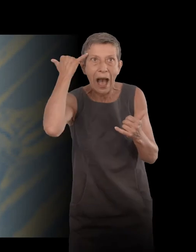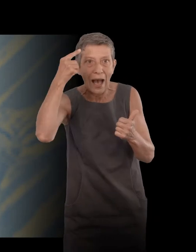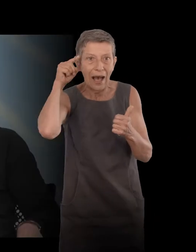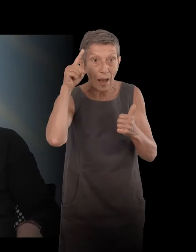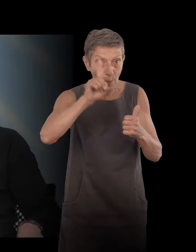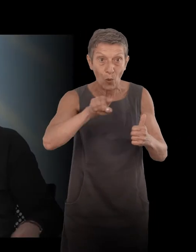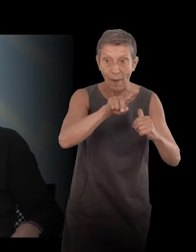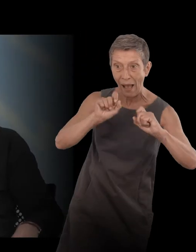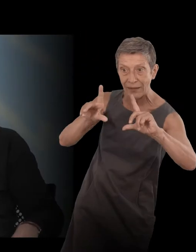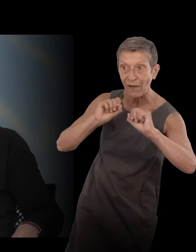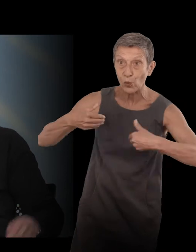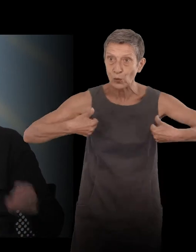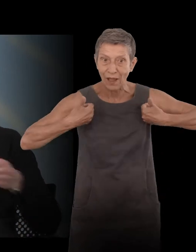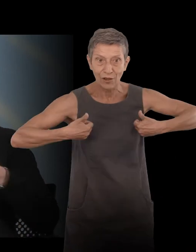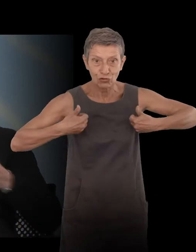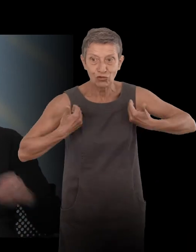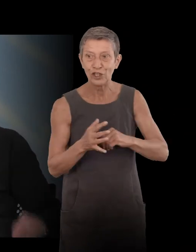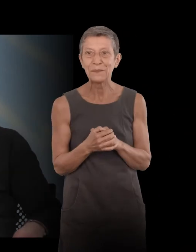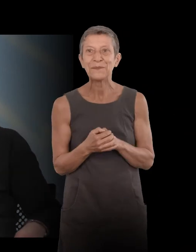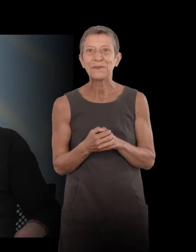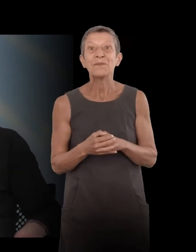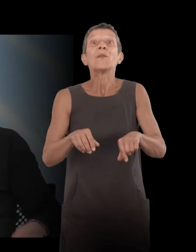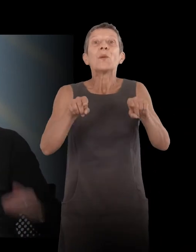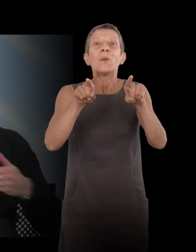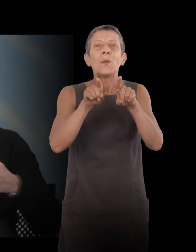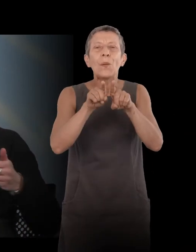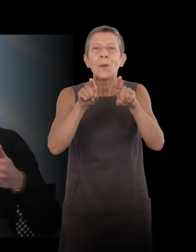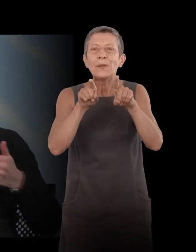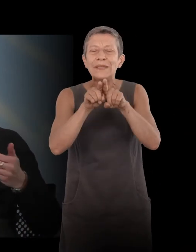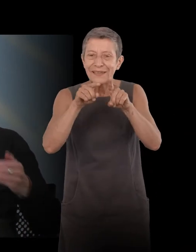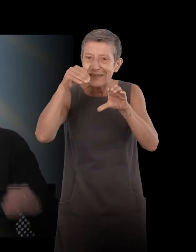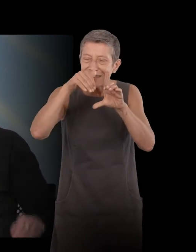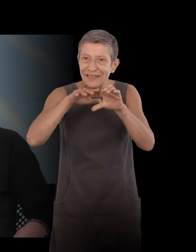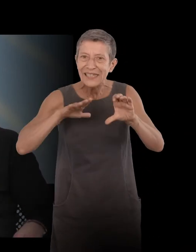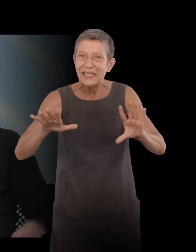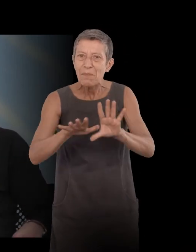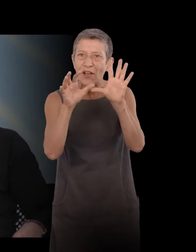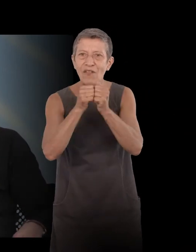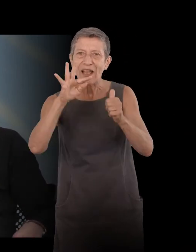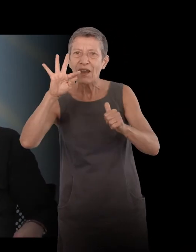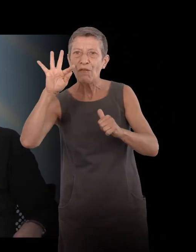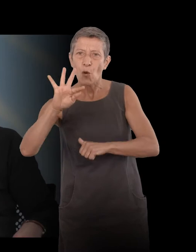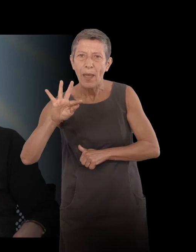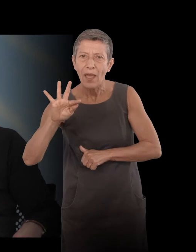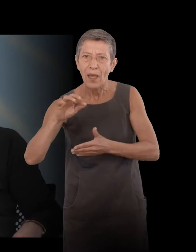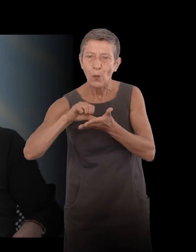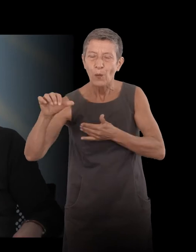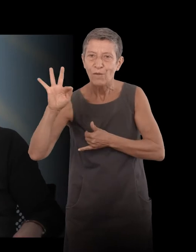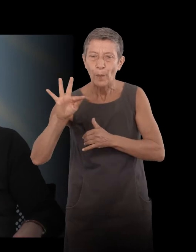And Flaubert, there is also image with Flaubert of Doe. Yes, because when he